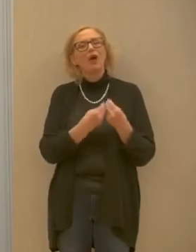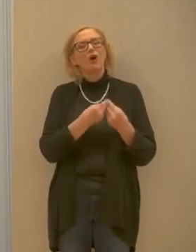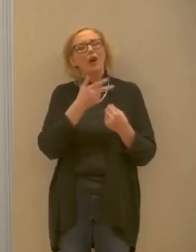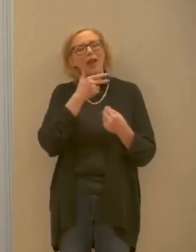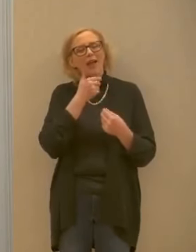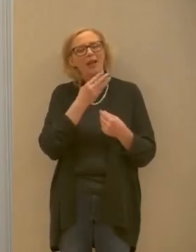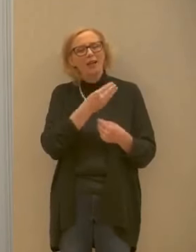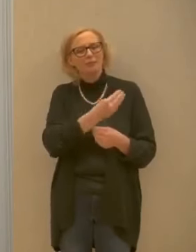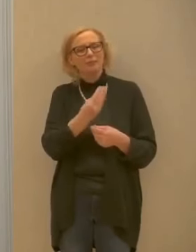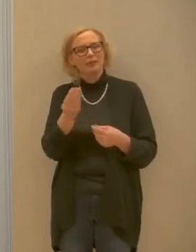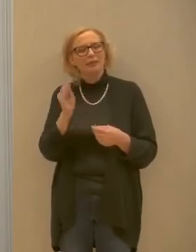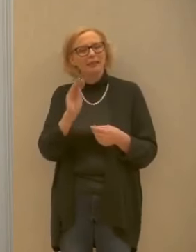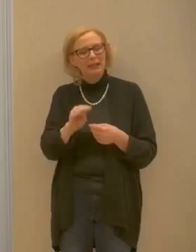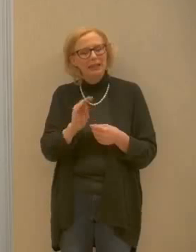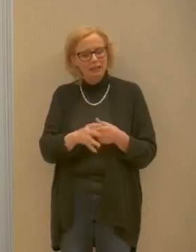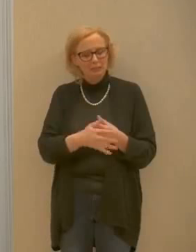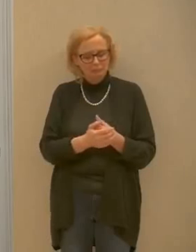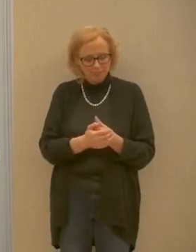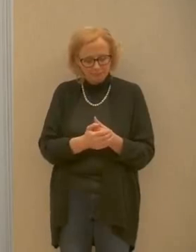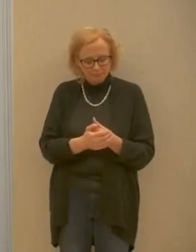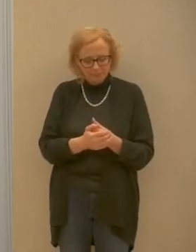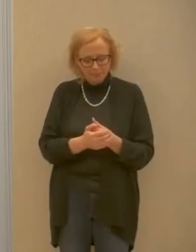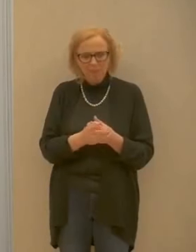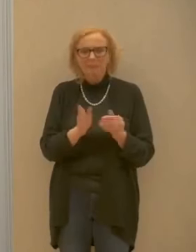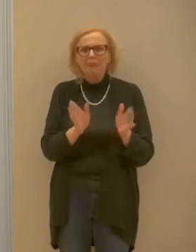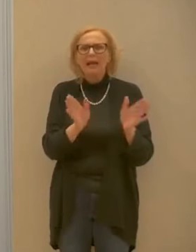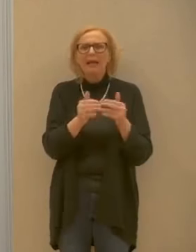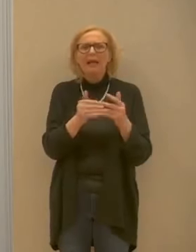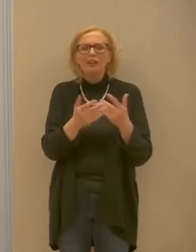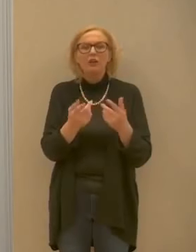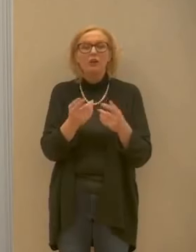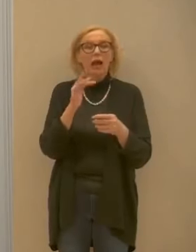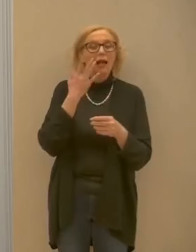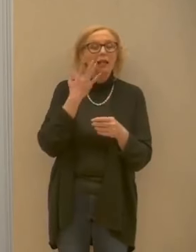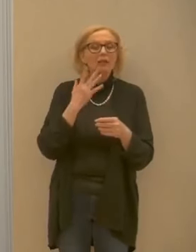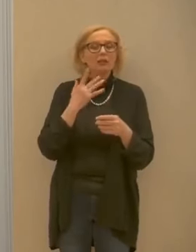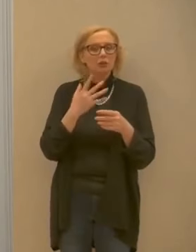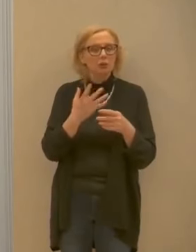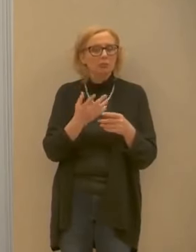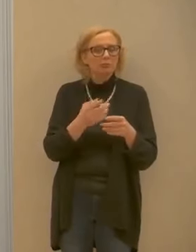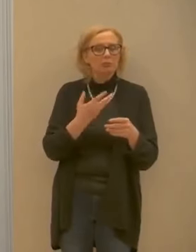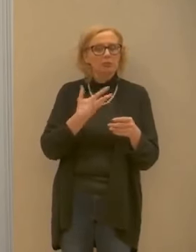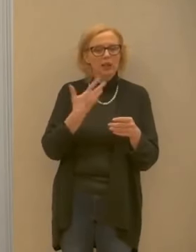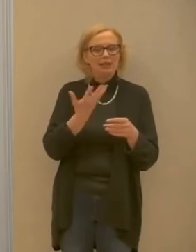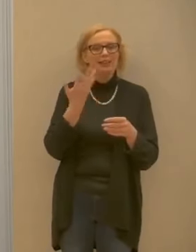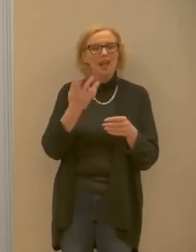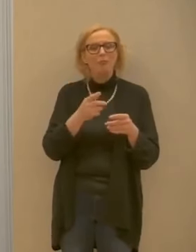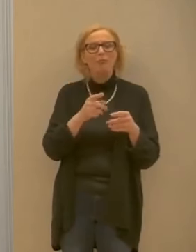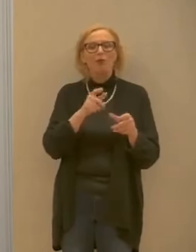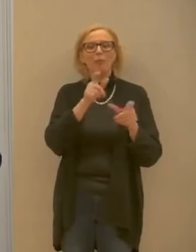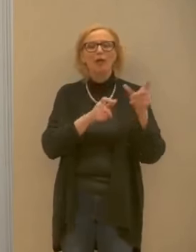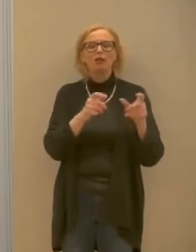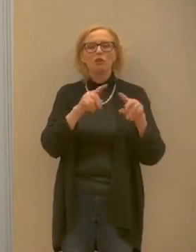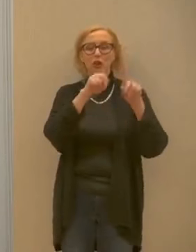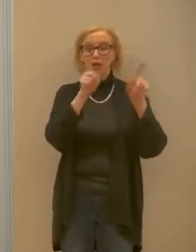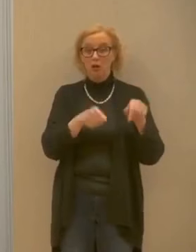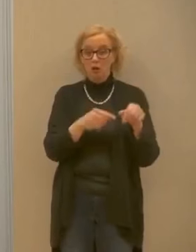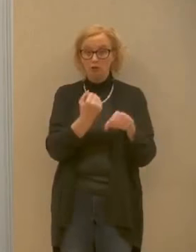visto che le categorie esposte sono diverse ma tra queste ci sono anche quelle dei commessi e delle commesse ci